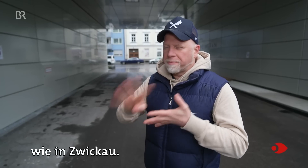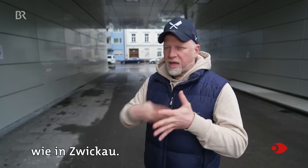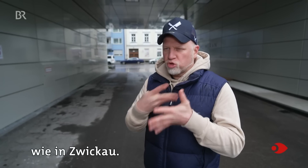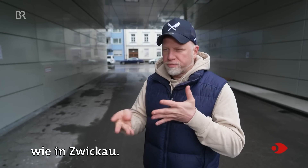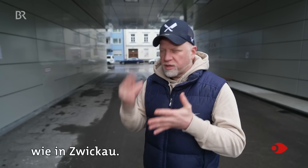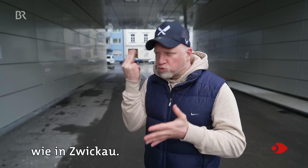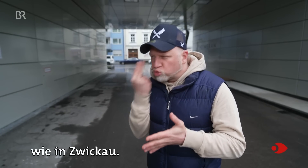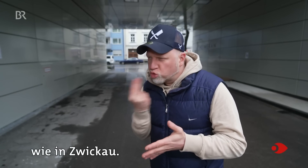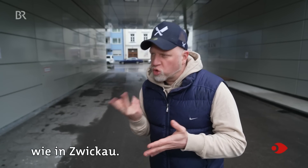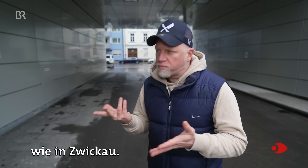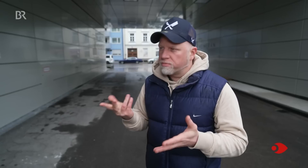Gebärdensprachdolmetschen wie ein Zwickau.